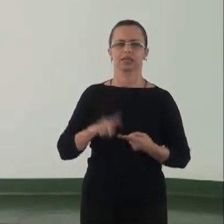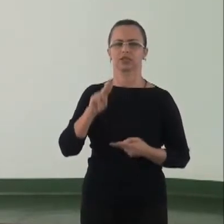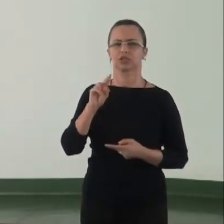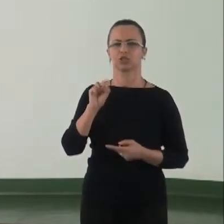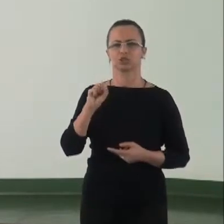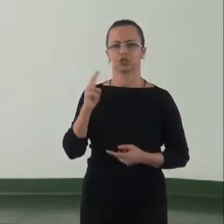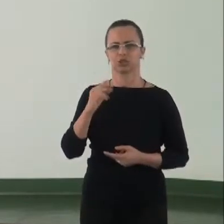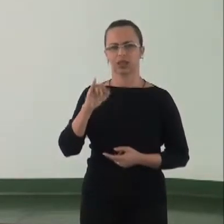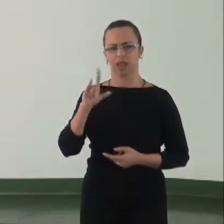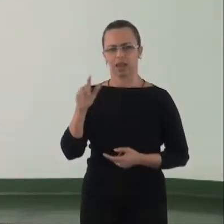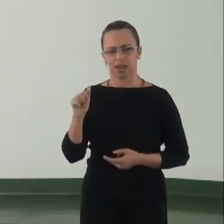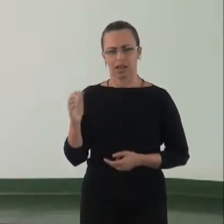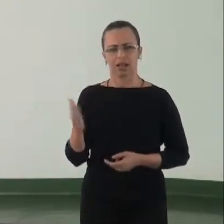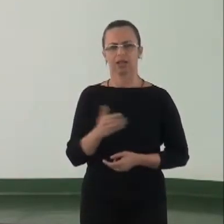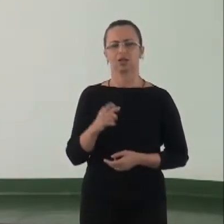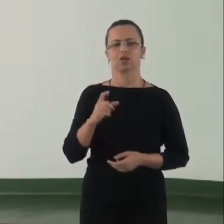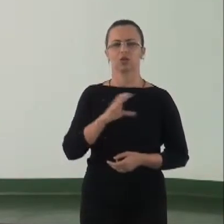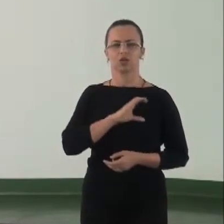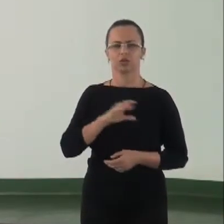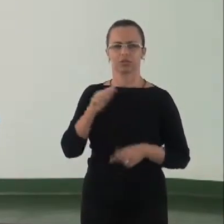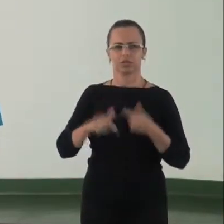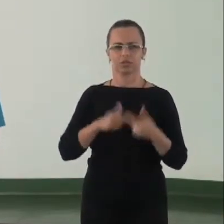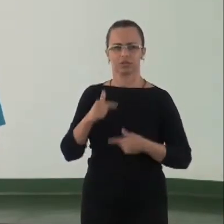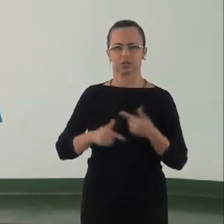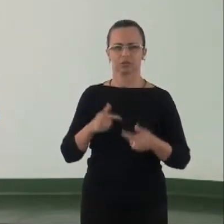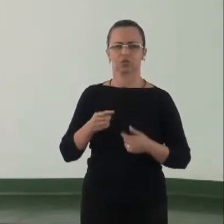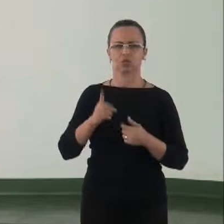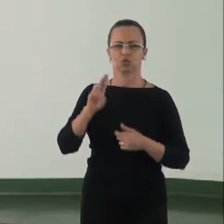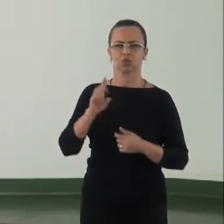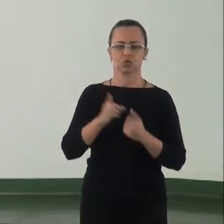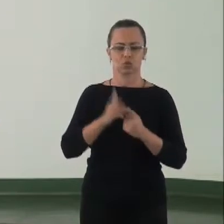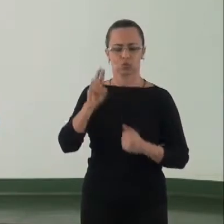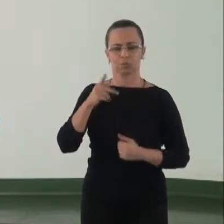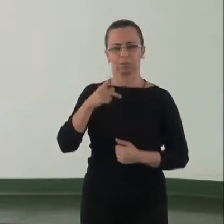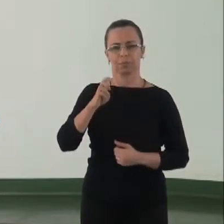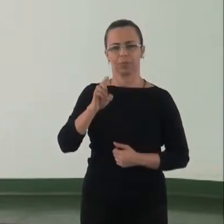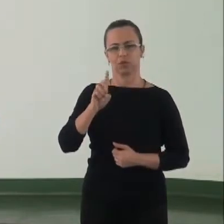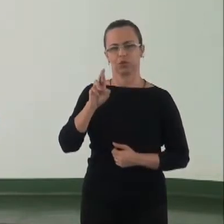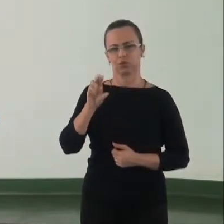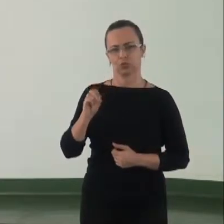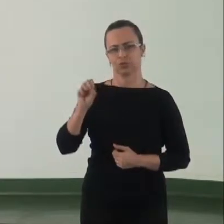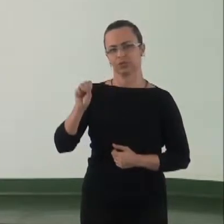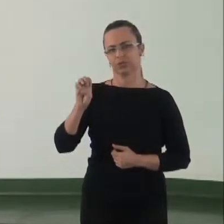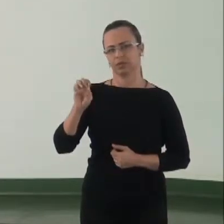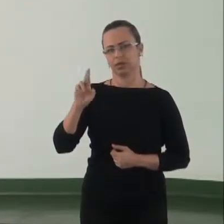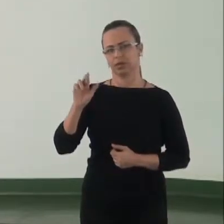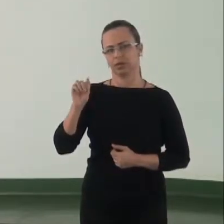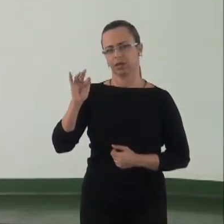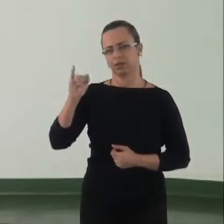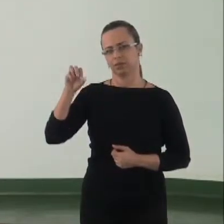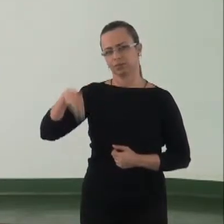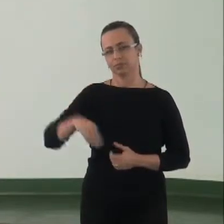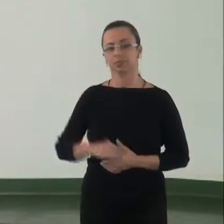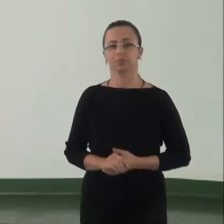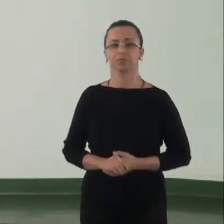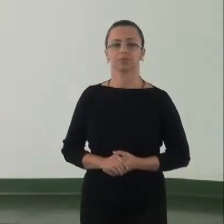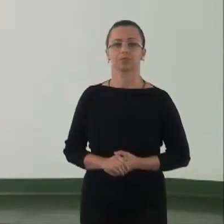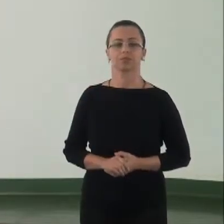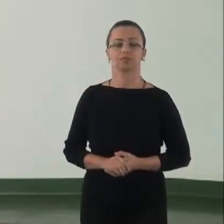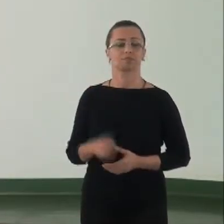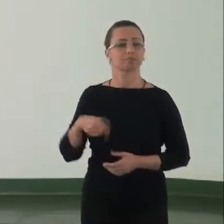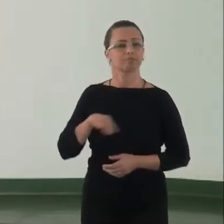Pitombeira, o coordenador do trabalho, foi o doutor Pedro Serafim. Então, as expectativas são